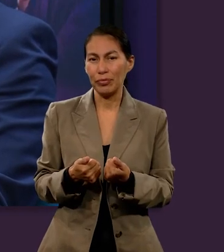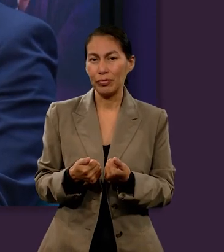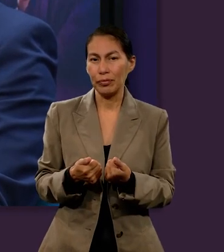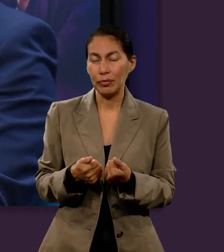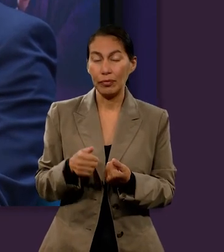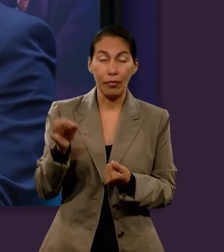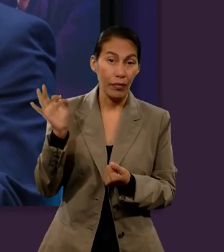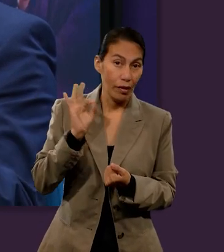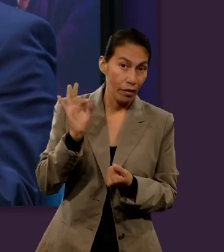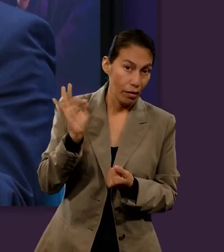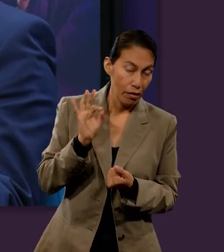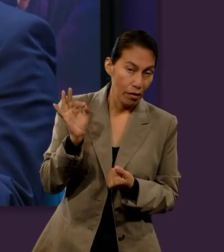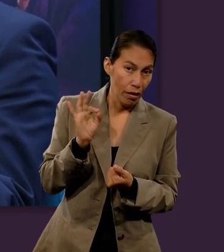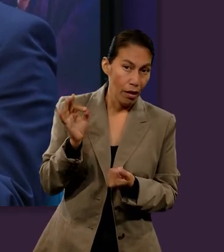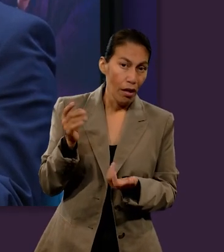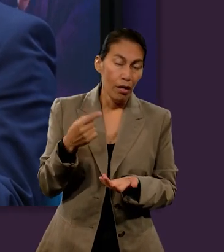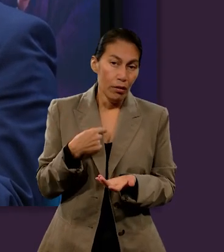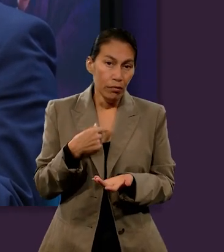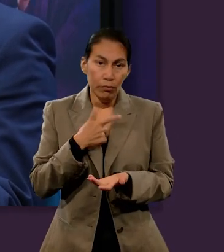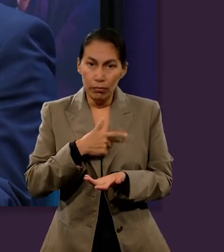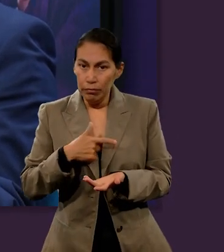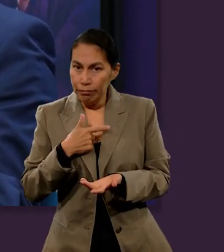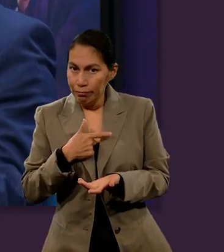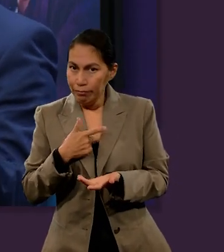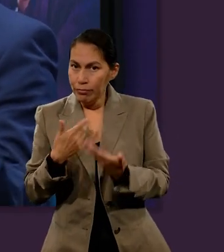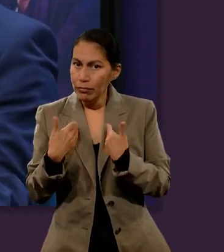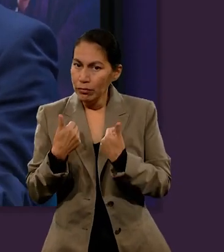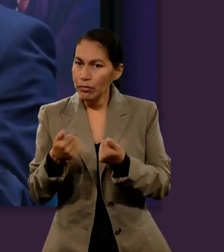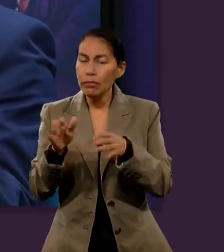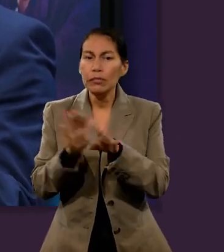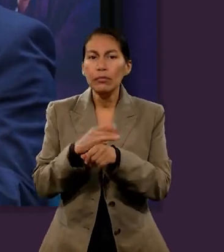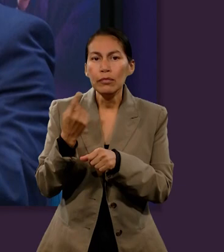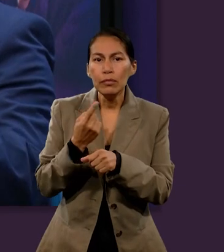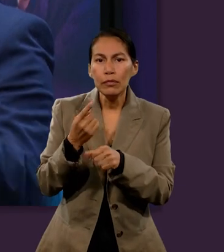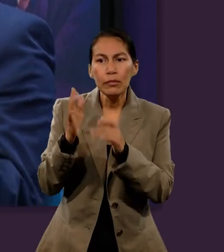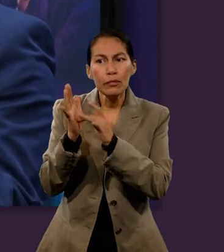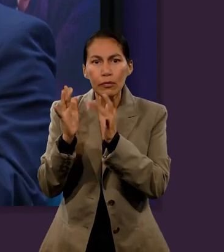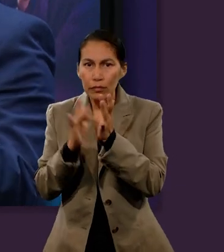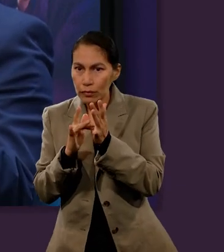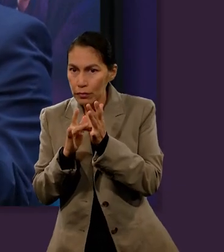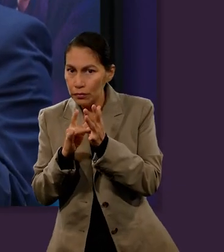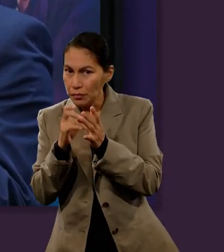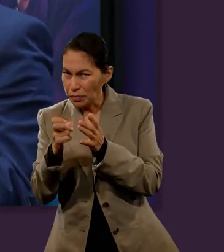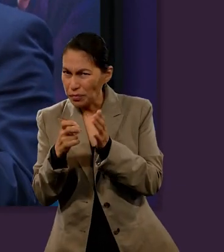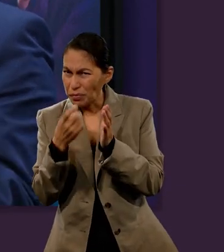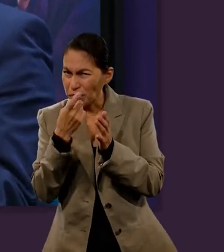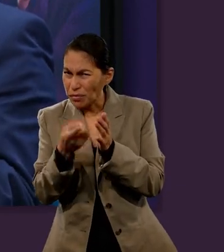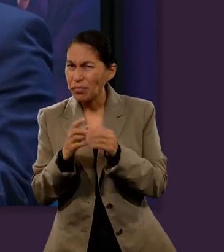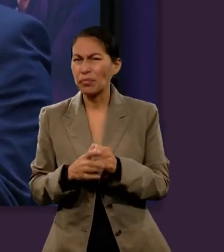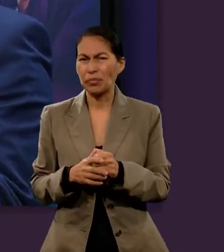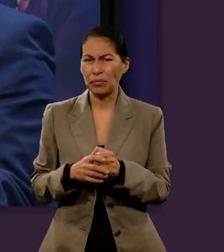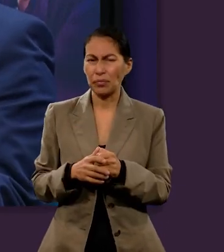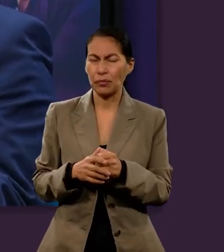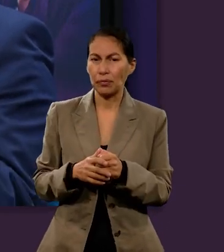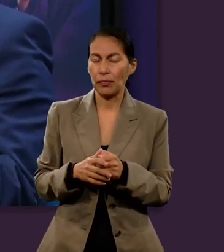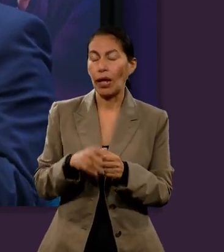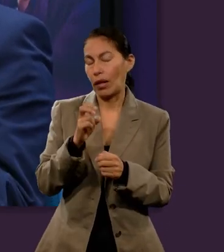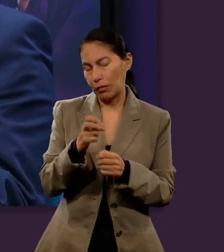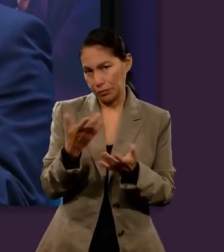quizás me gustaría regresar a ver de dónde Jesús sacó, o a quién citó Jesús cuando dijo eso.